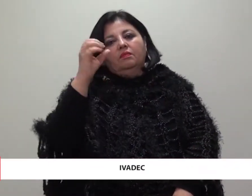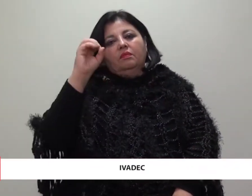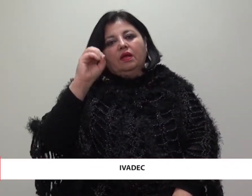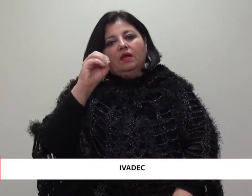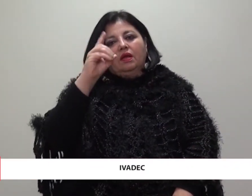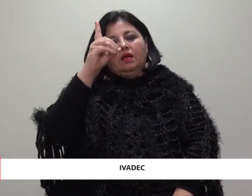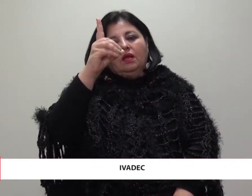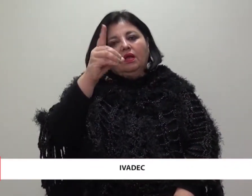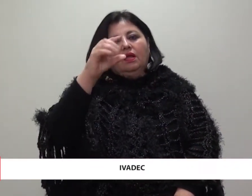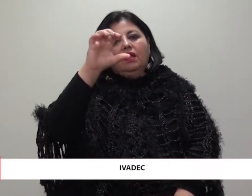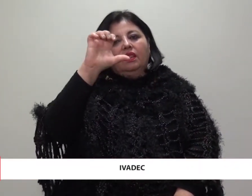DEC,